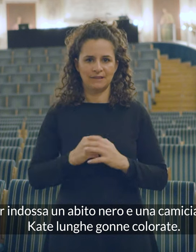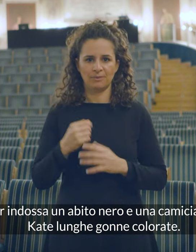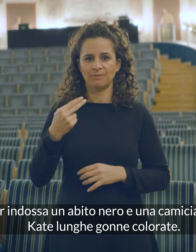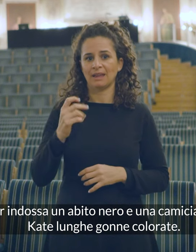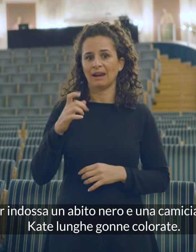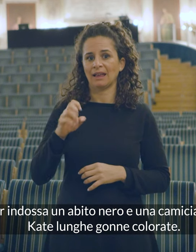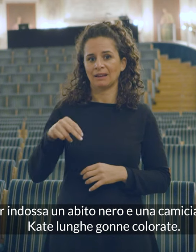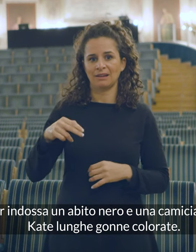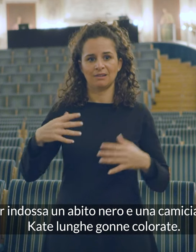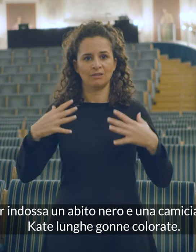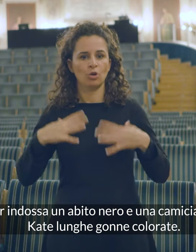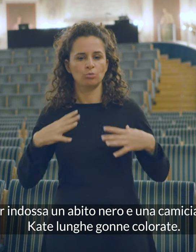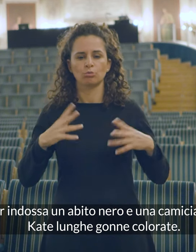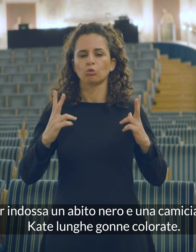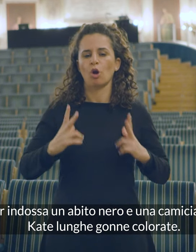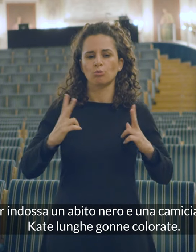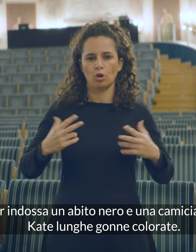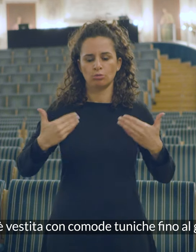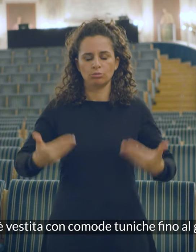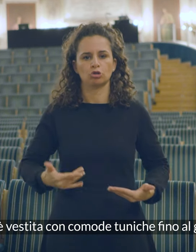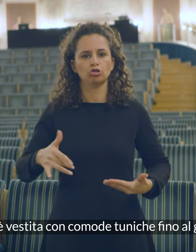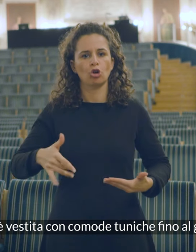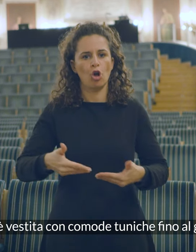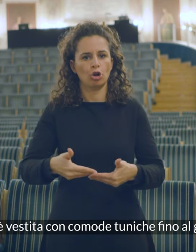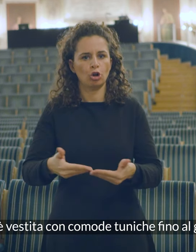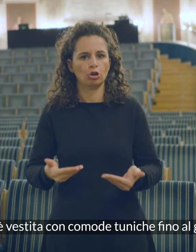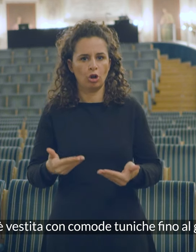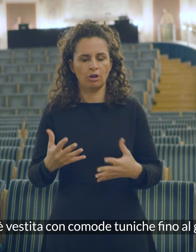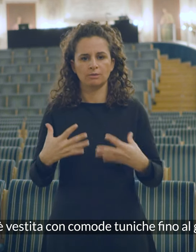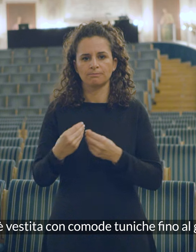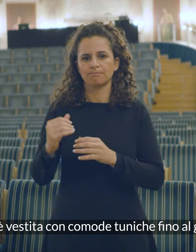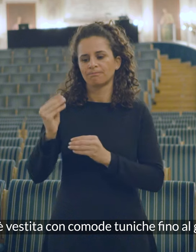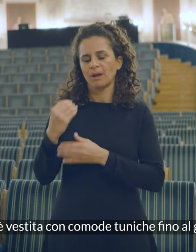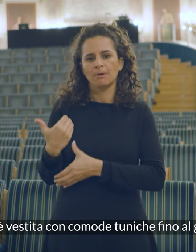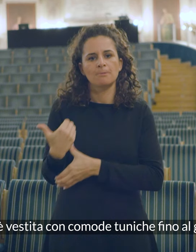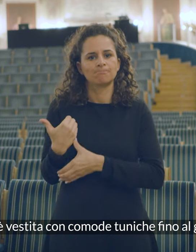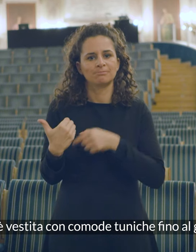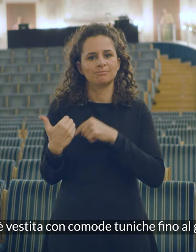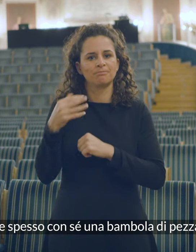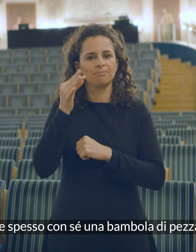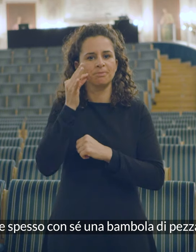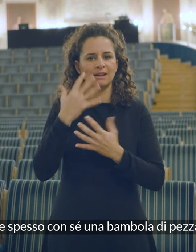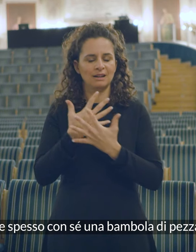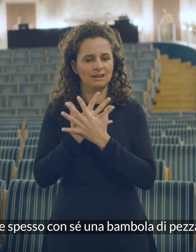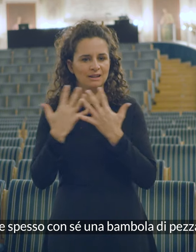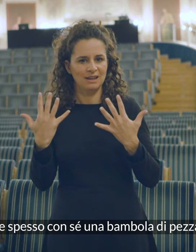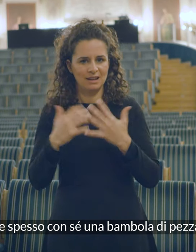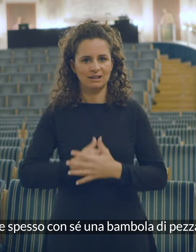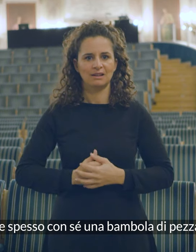Kate, lunghe gonne colorate. Ellen è vestita con comode tuniche fino al ginocchio e tiene spesso con sé una